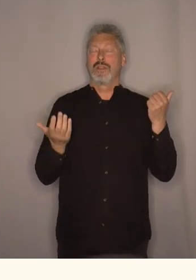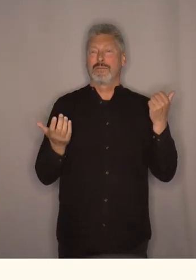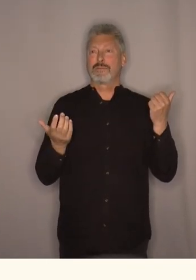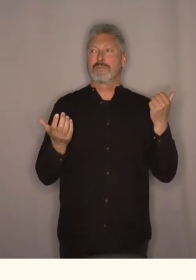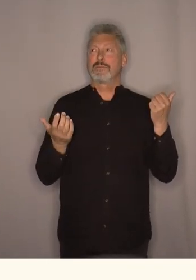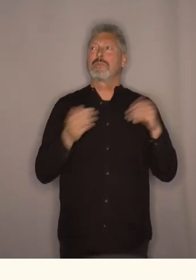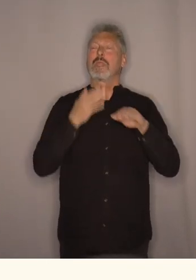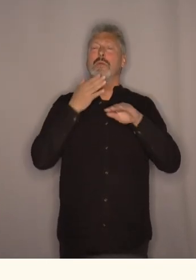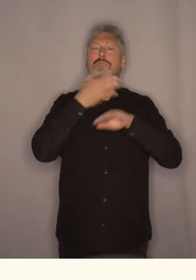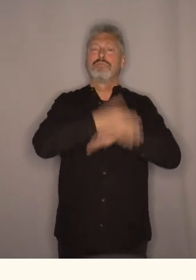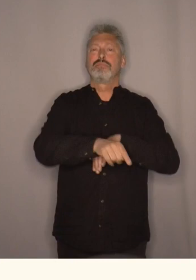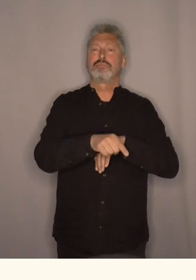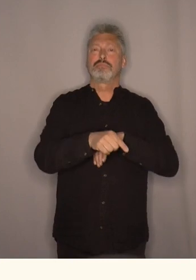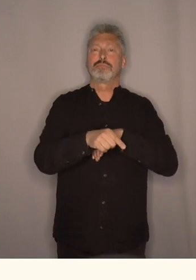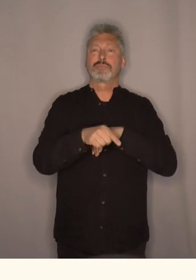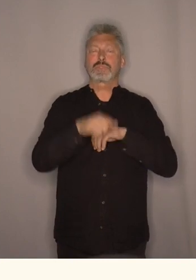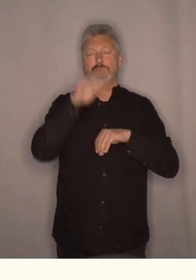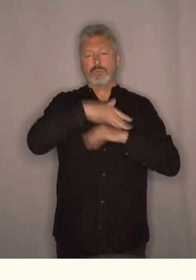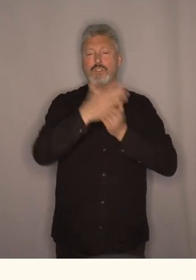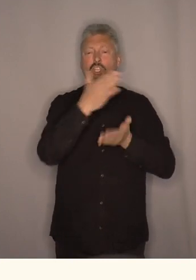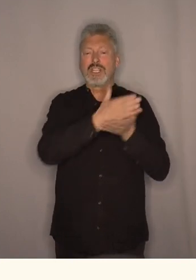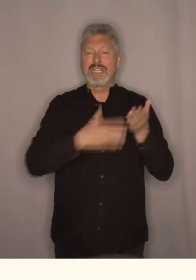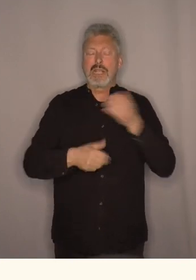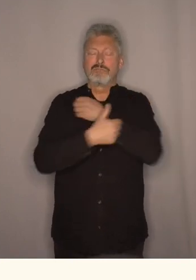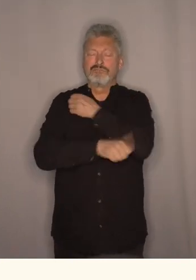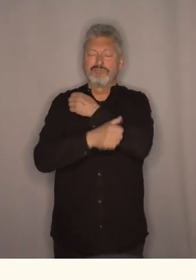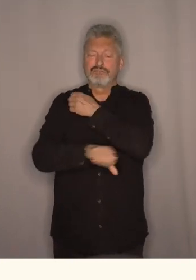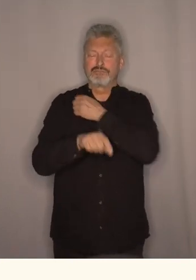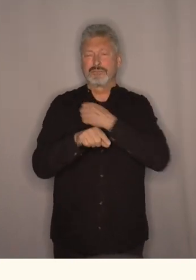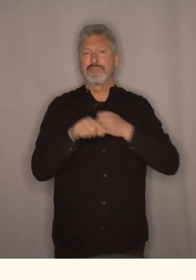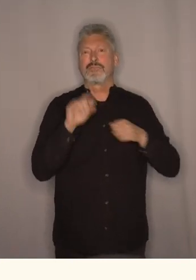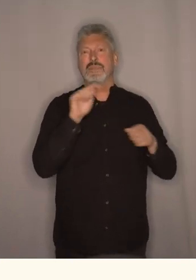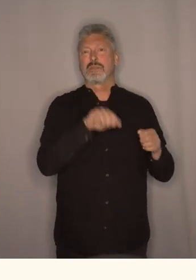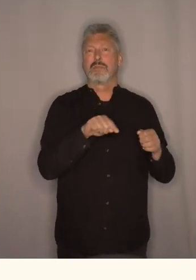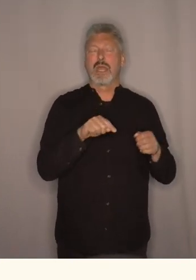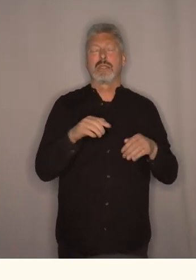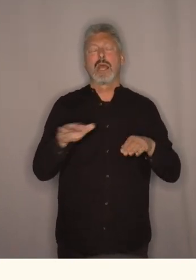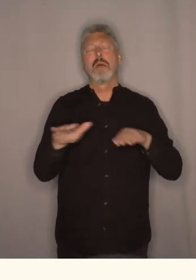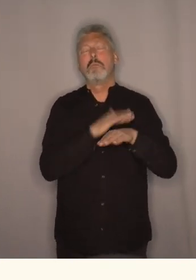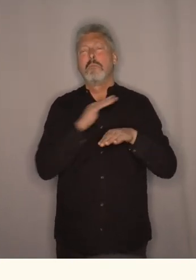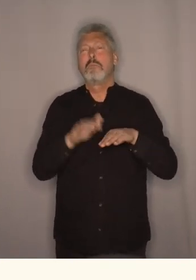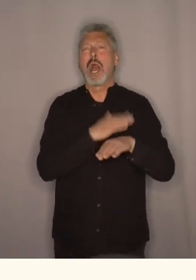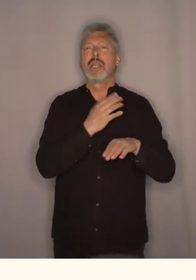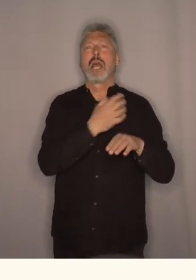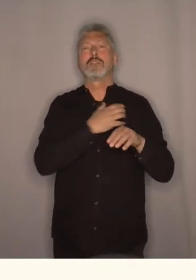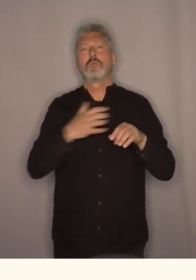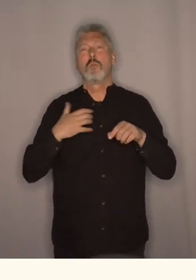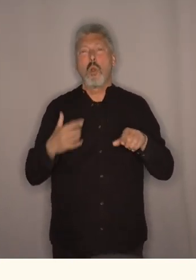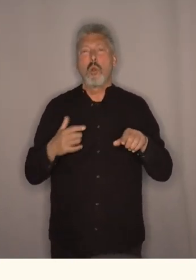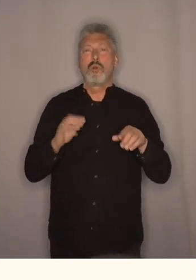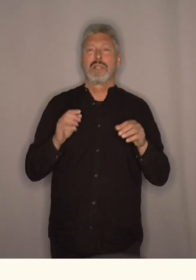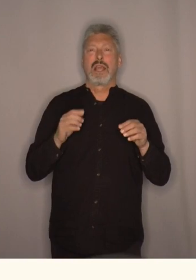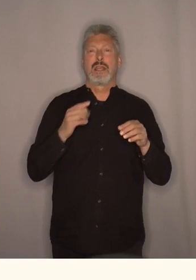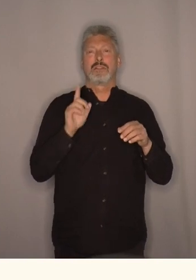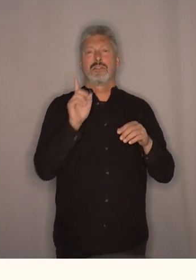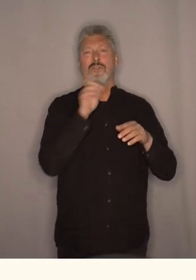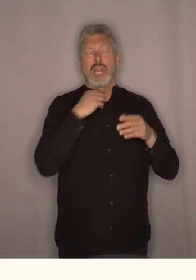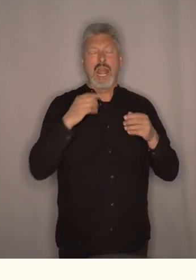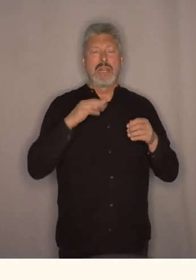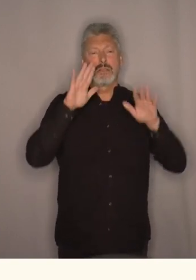å dra til en bydel som heter Maria Madre de los Pobres. Og dette var en,